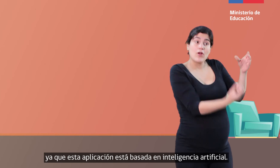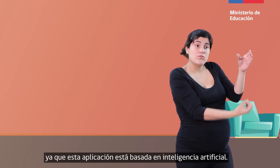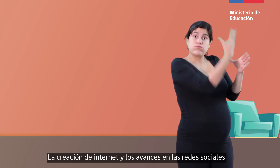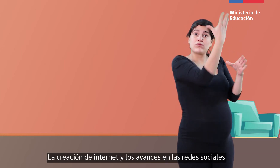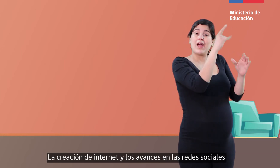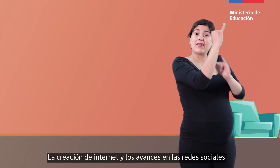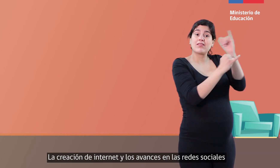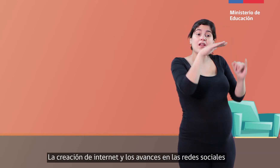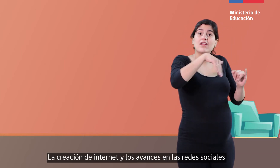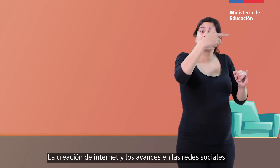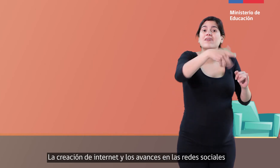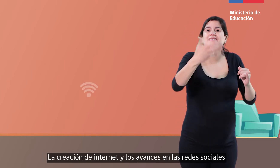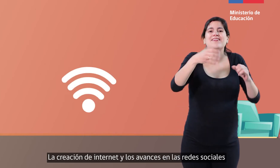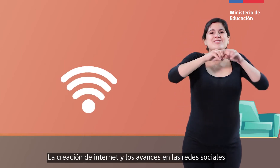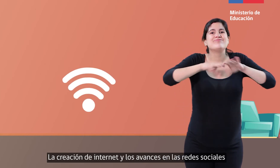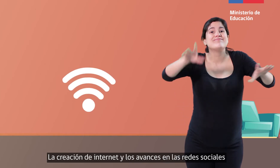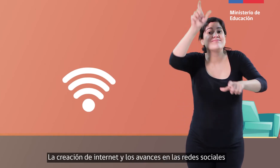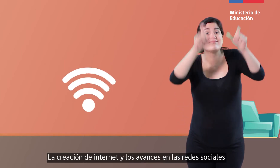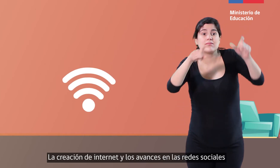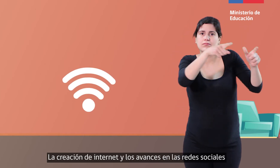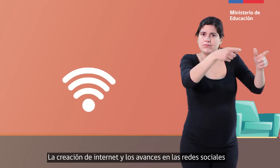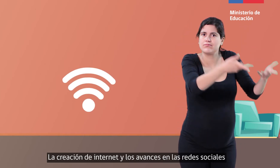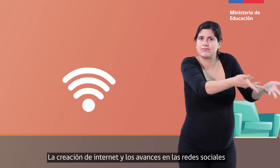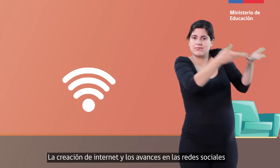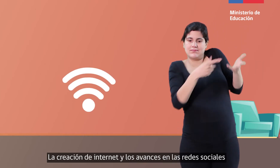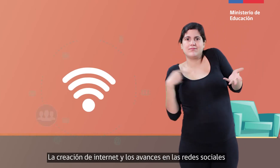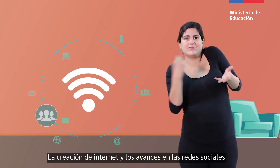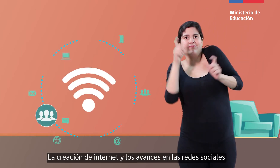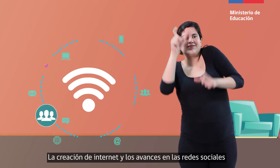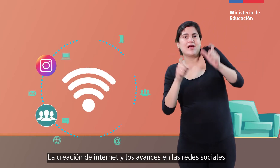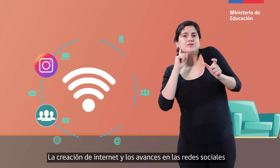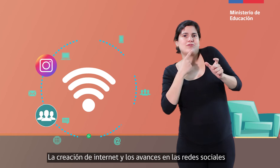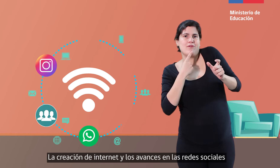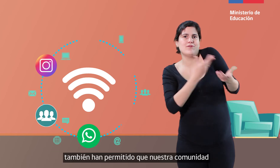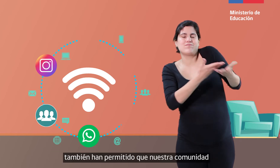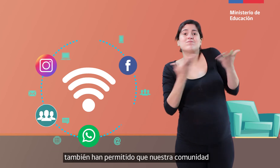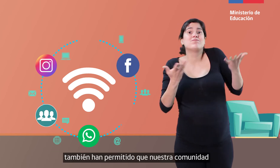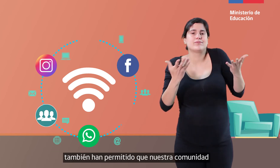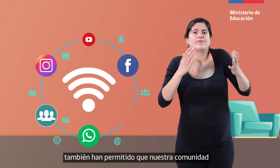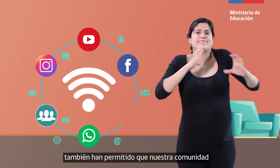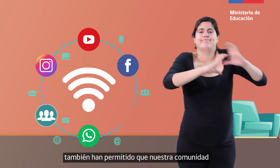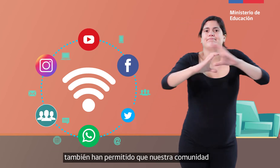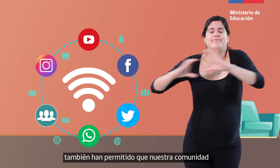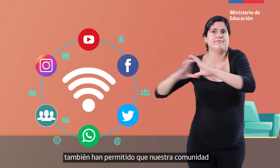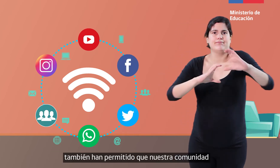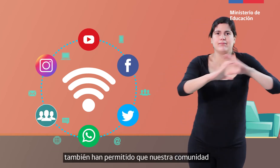La creación de Internet y los avances en las redes sociales también han permitido que nuestra comunidad